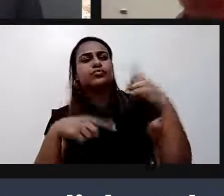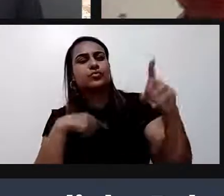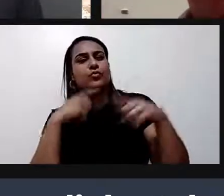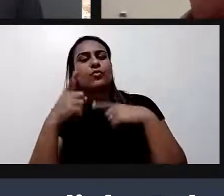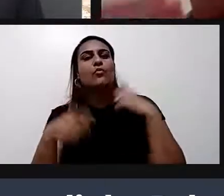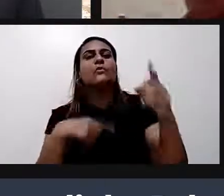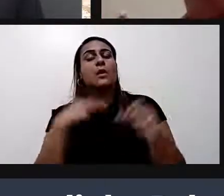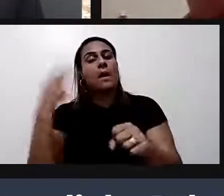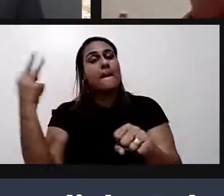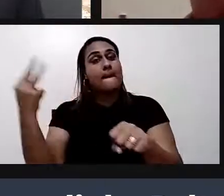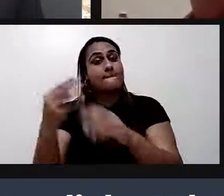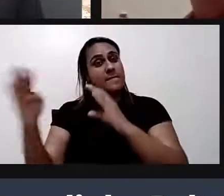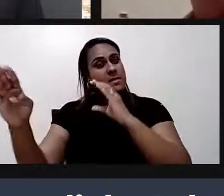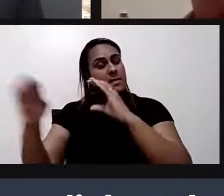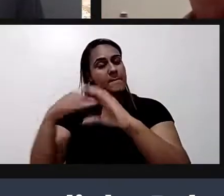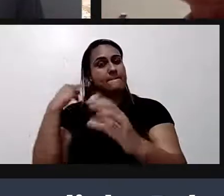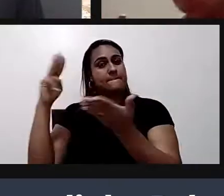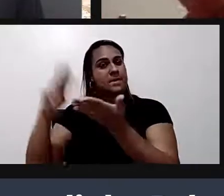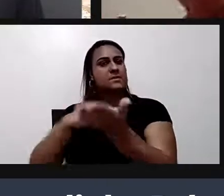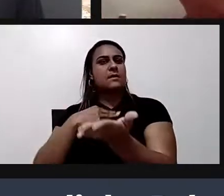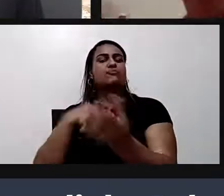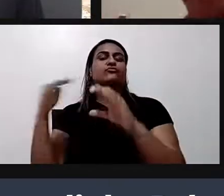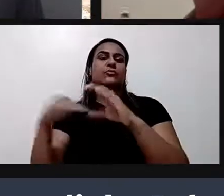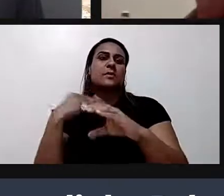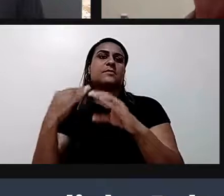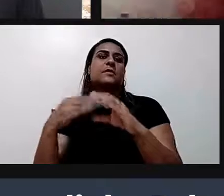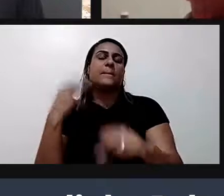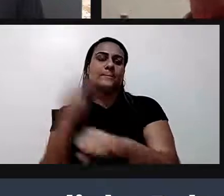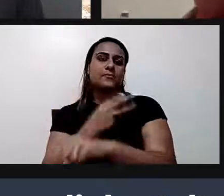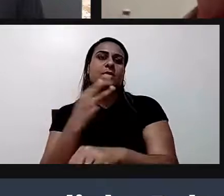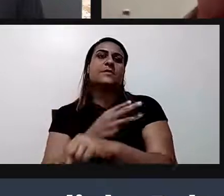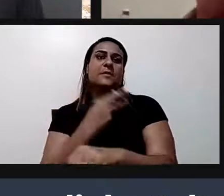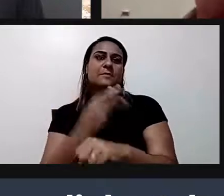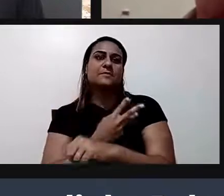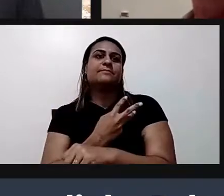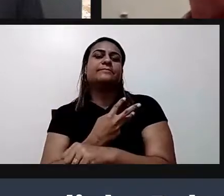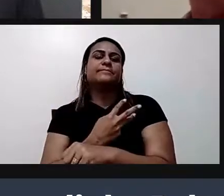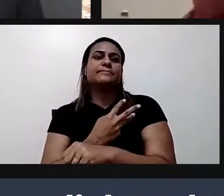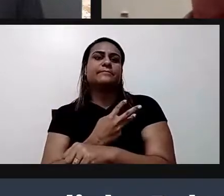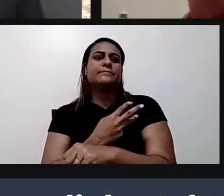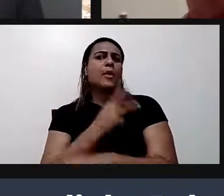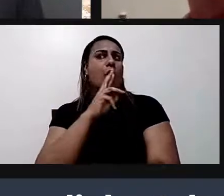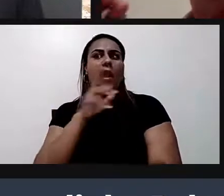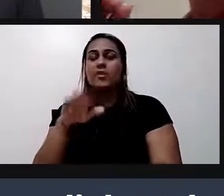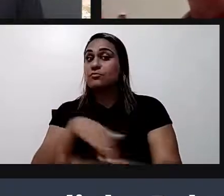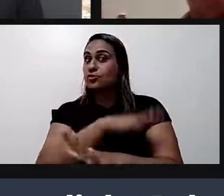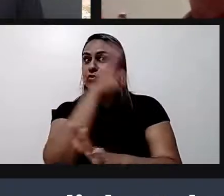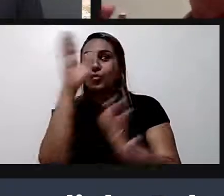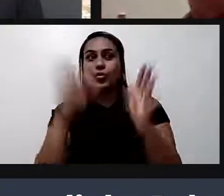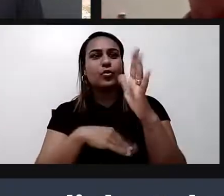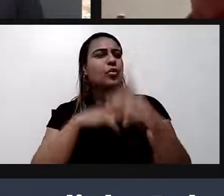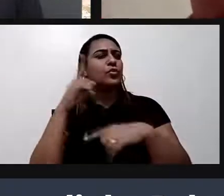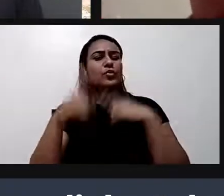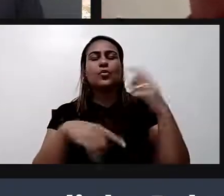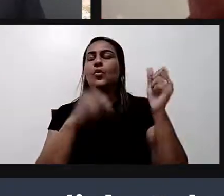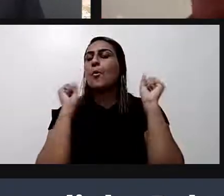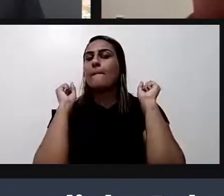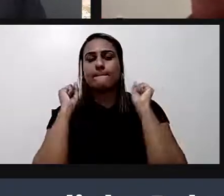Eu respondo todas. Respondo todas as dúvidas de todo mundo. Sempre pode espalhar meu zap onde quiser.